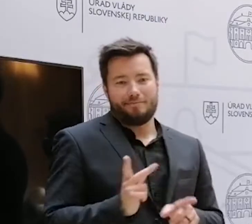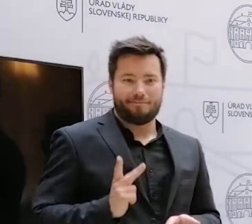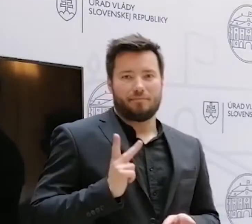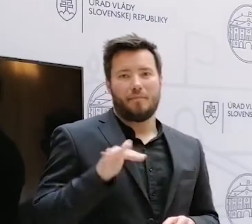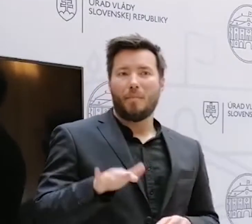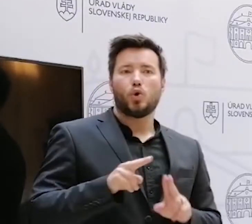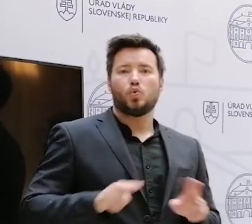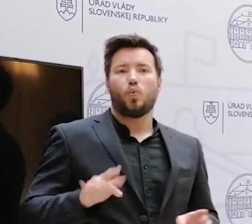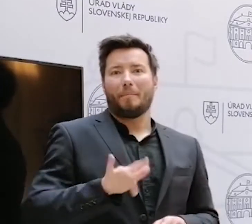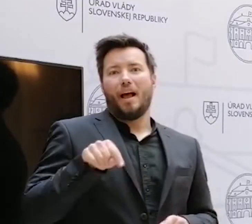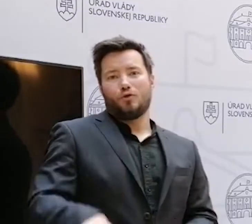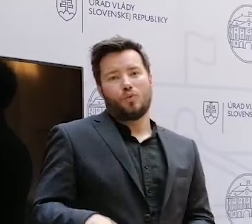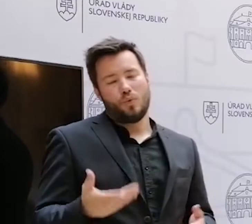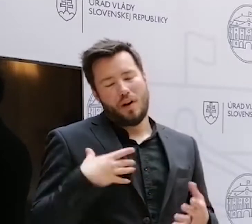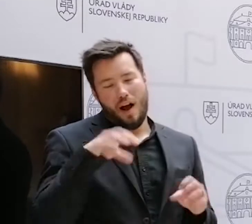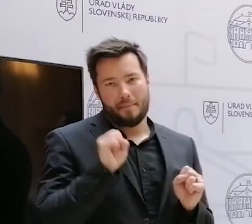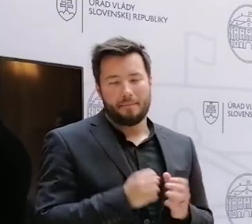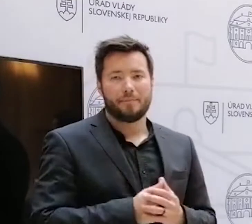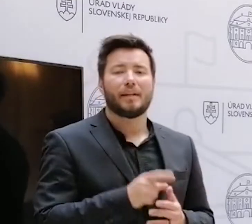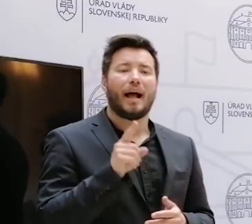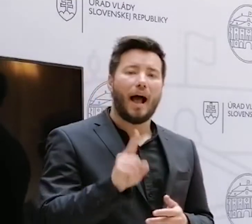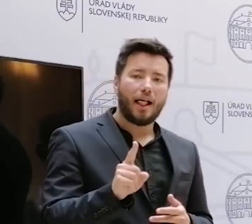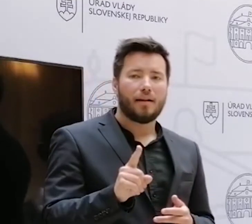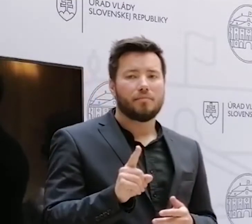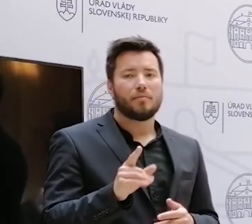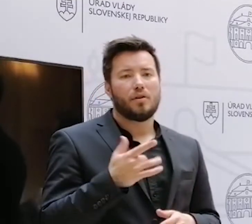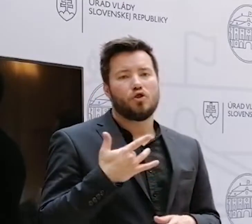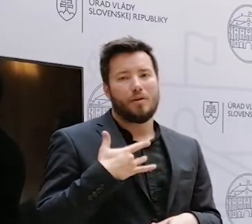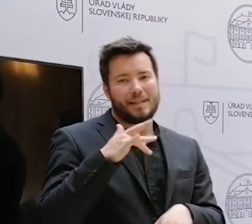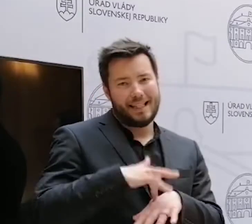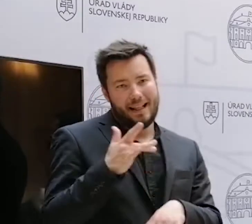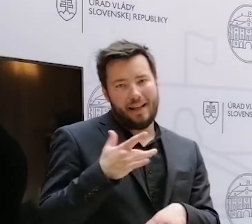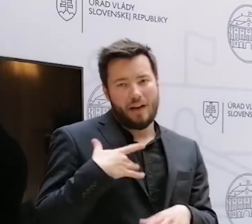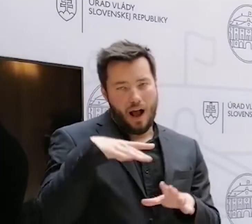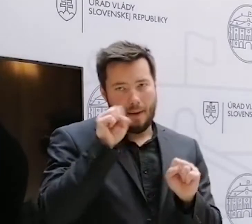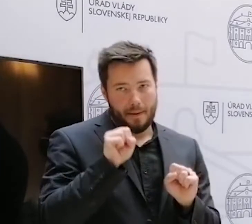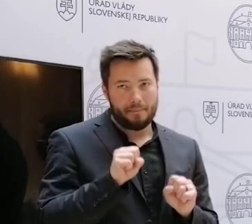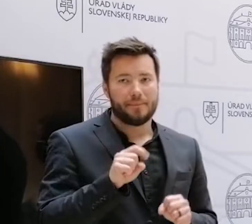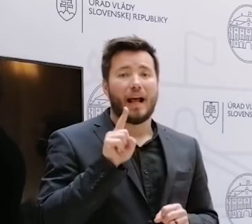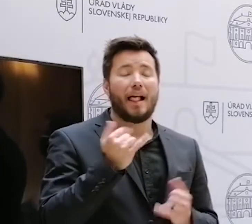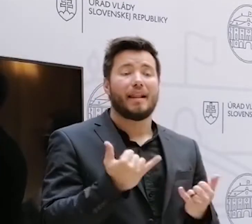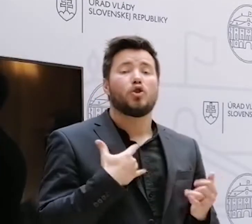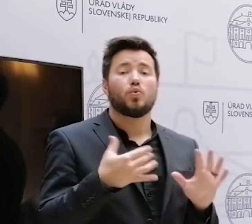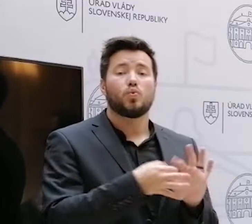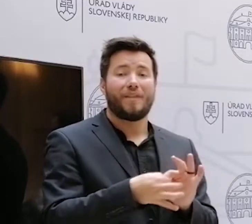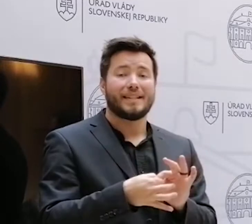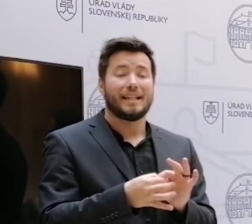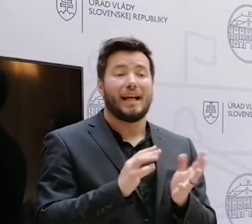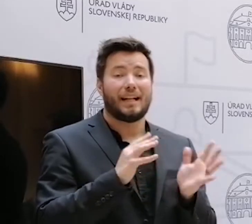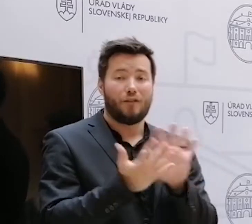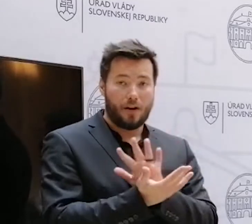sídlo súdu, alebo tam nie je sídlo súdu. Takže v nejakej miere k tomu cítliva som. Ale čo sa týka samotnej reformy, spejeme k dohode.